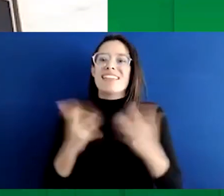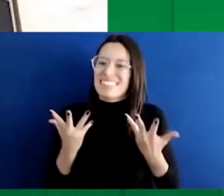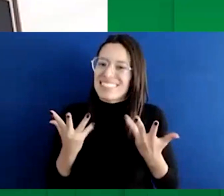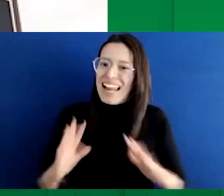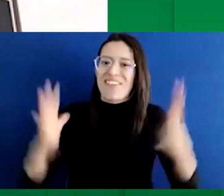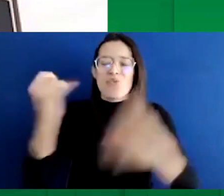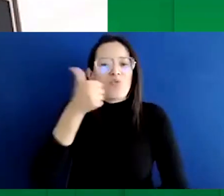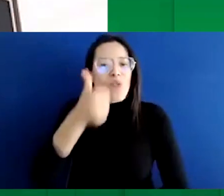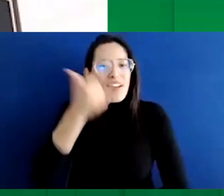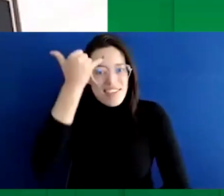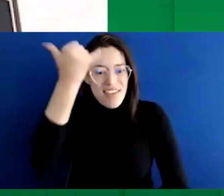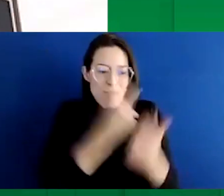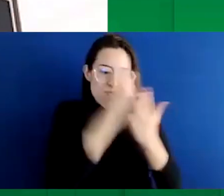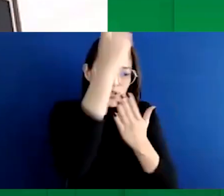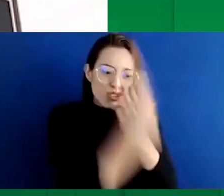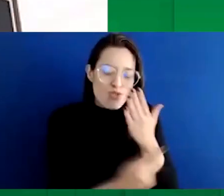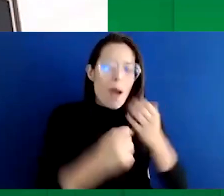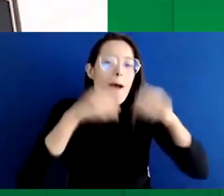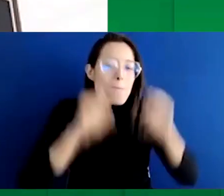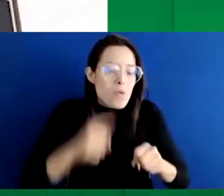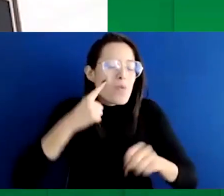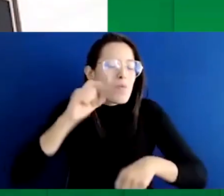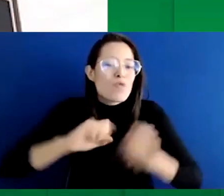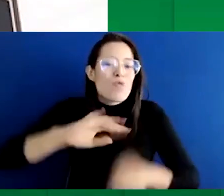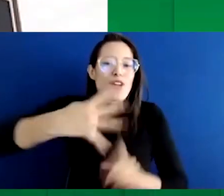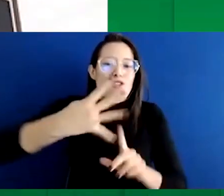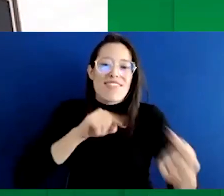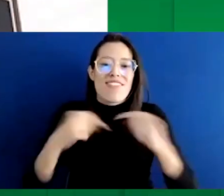iniciativa con el cuarto debate en Senado.